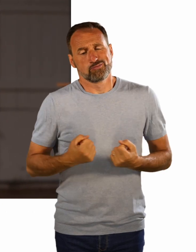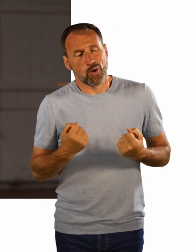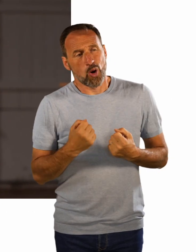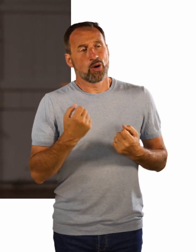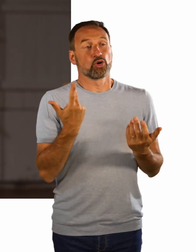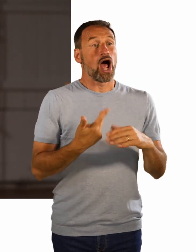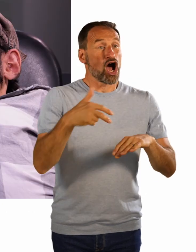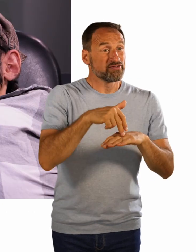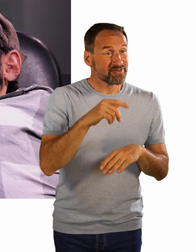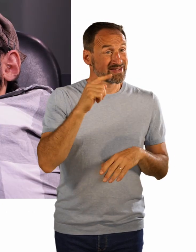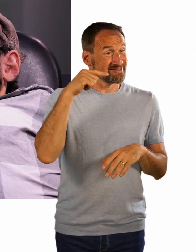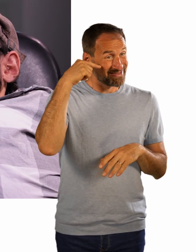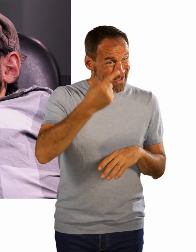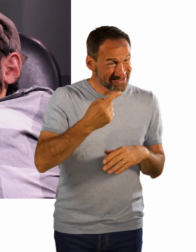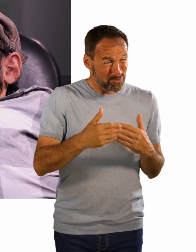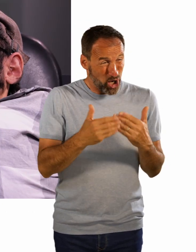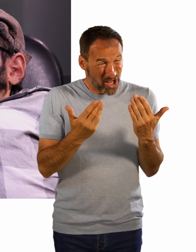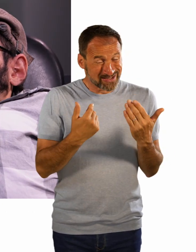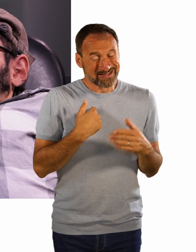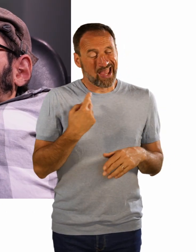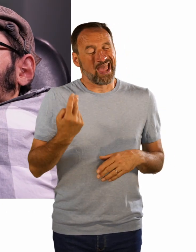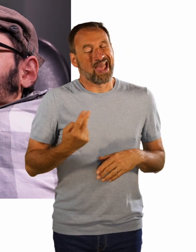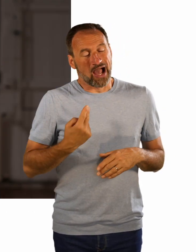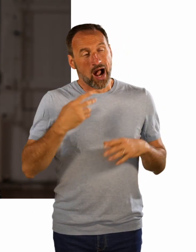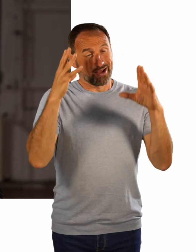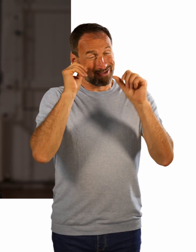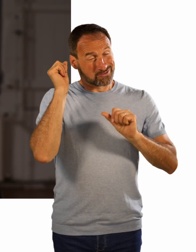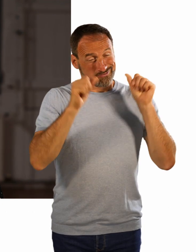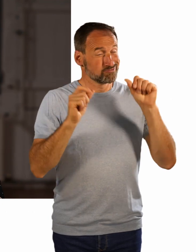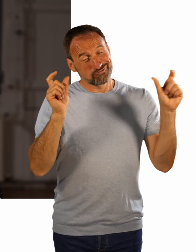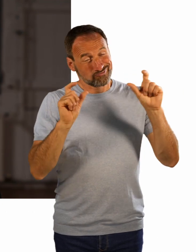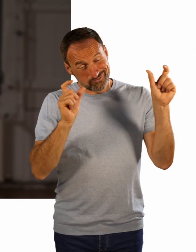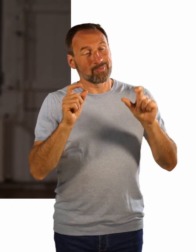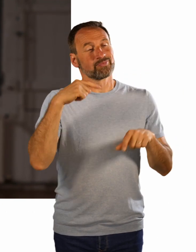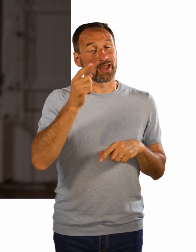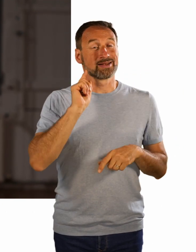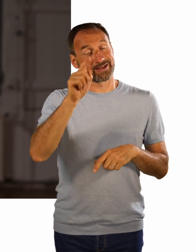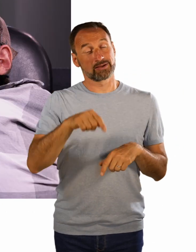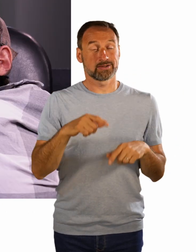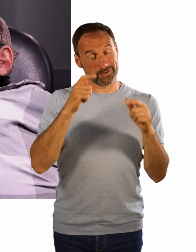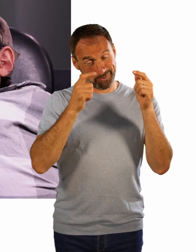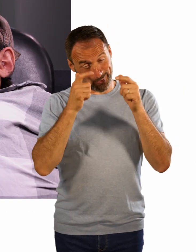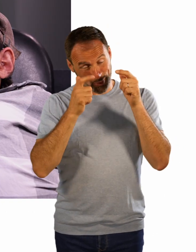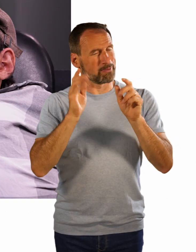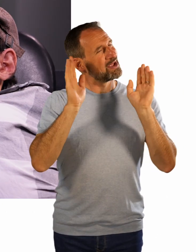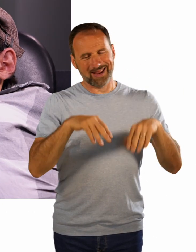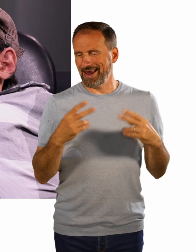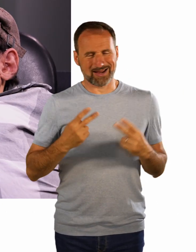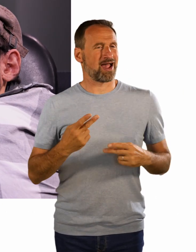mache und dann zwar müde dahin gehe, aber Freunde sind mir schon sehr, sehr wichtig. Und dementsprechend gehe ich halt auch abends gerne